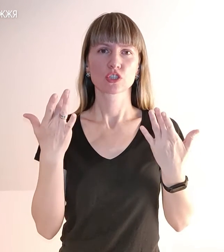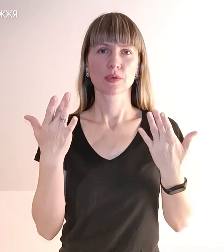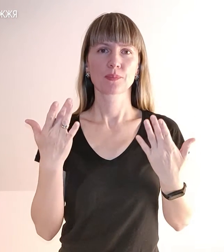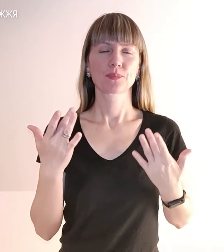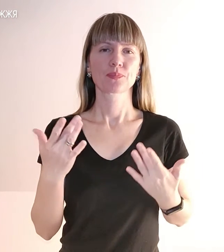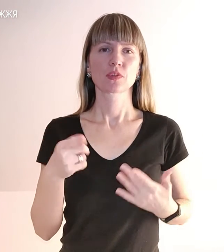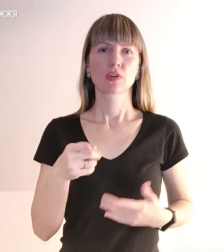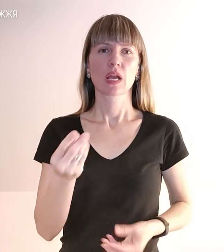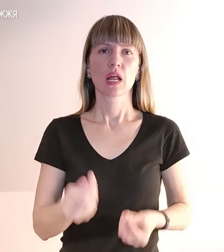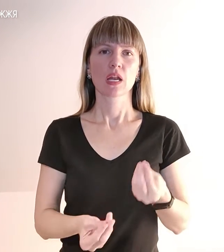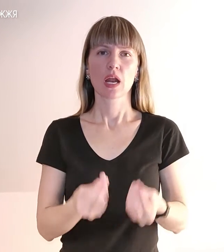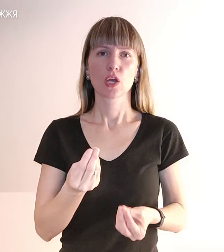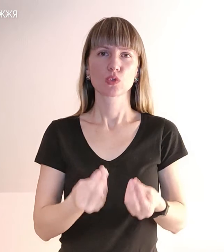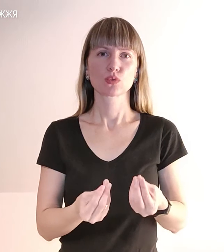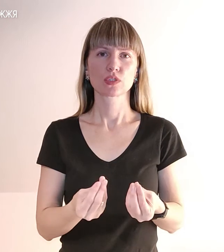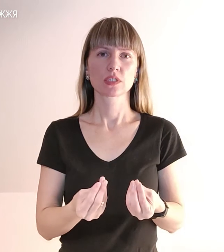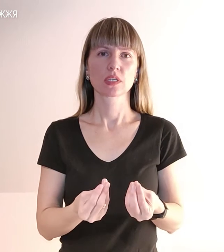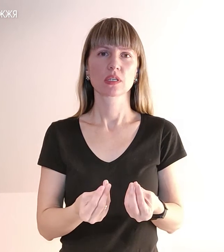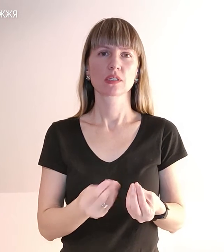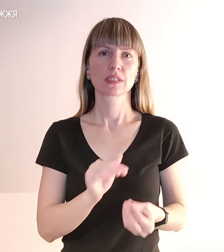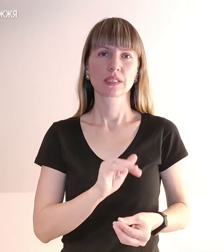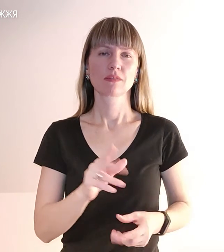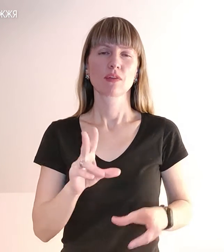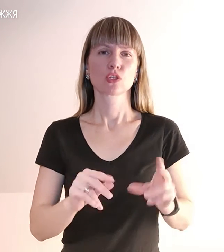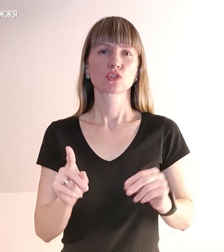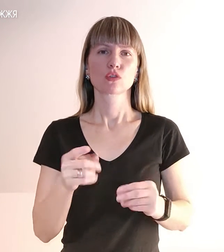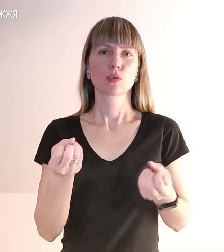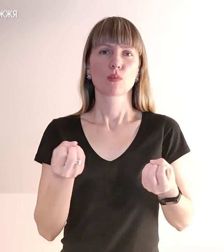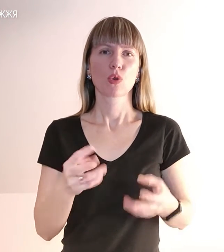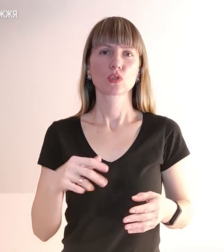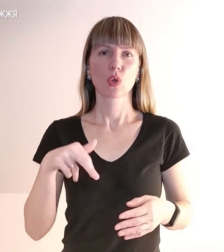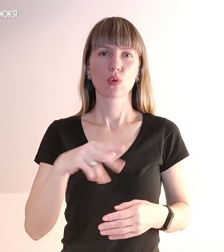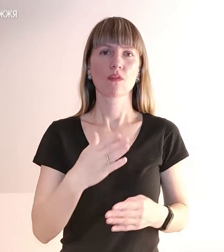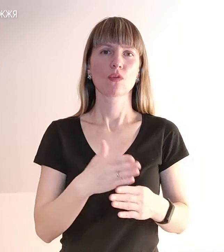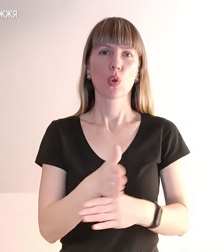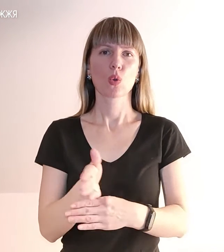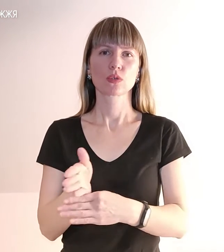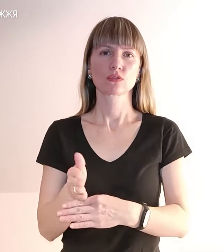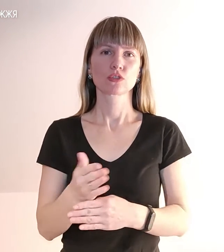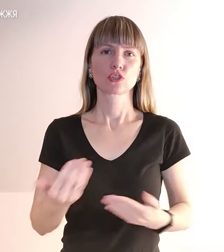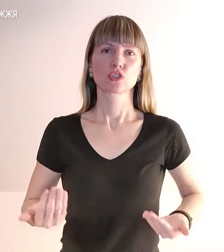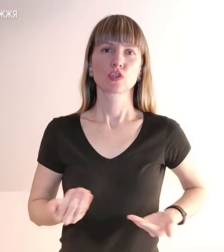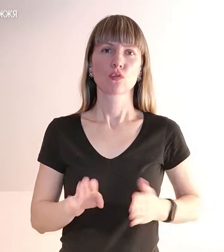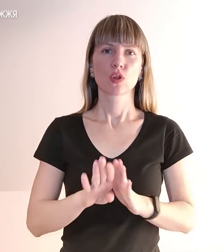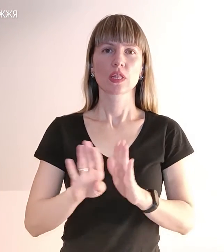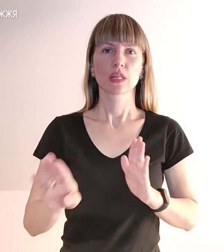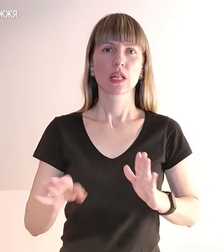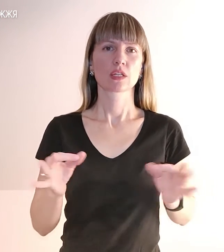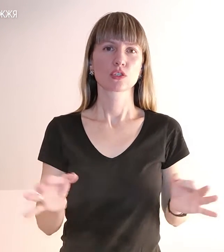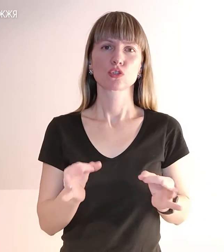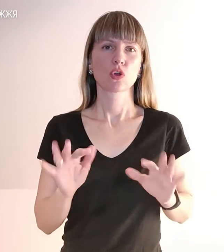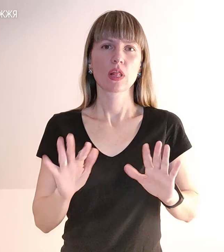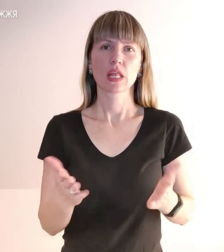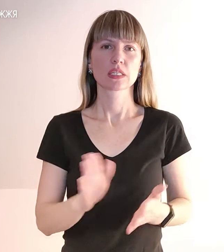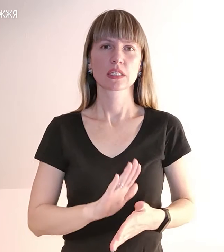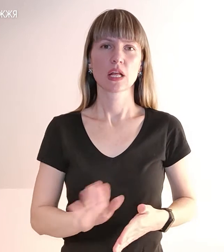граються, вони вважають, що вони просто ходять близько, живуть далі, і нічого не сталося. Нам